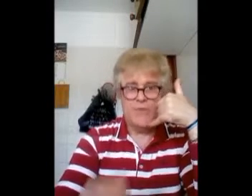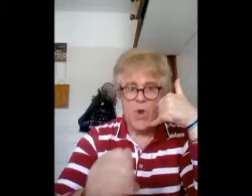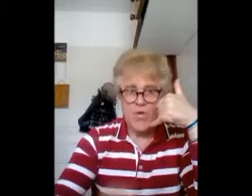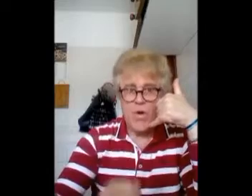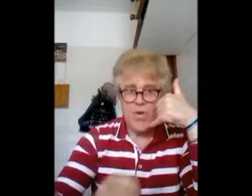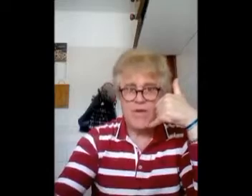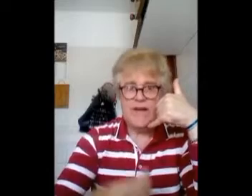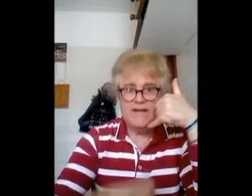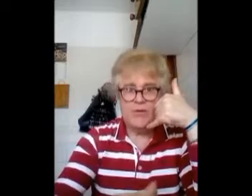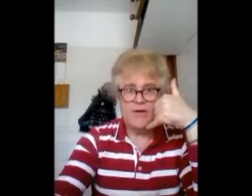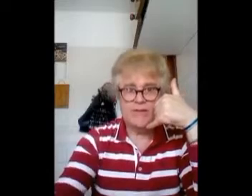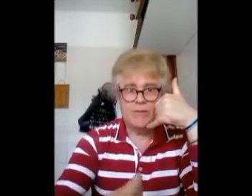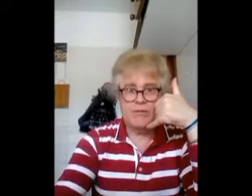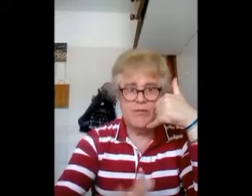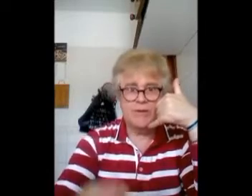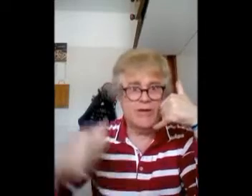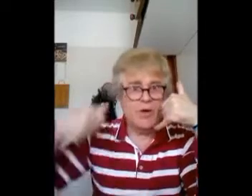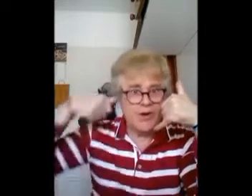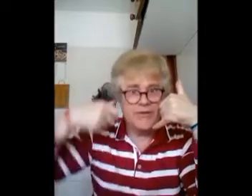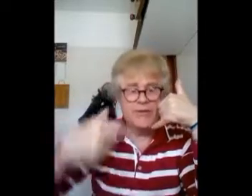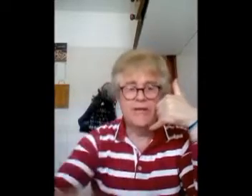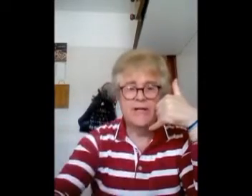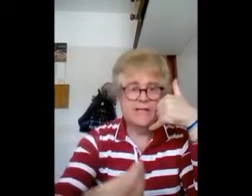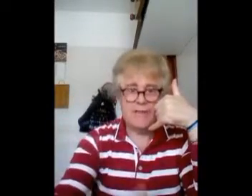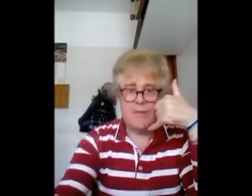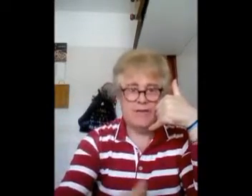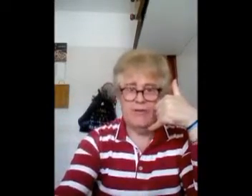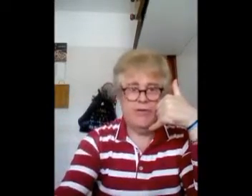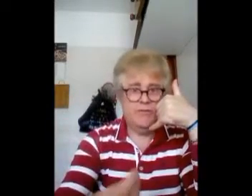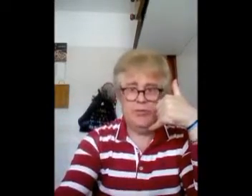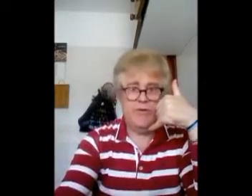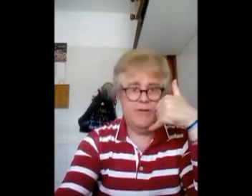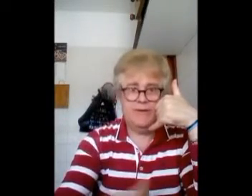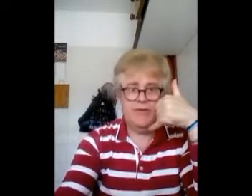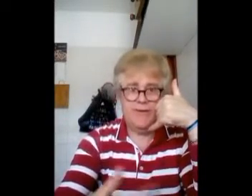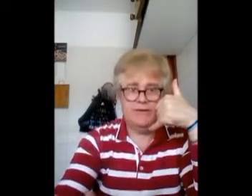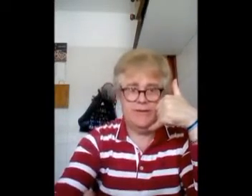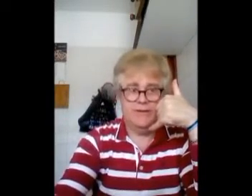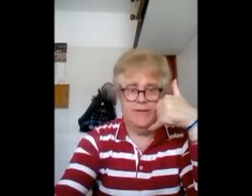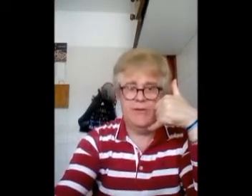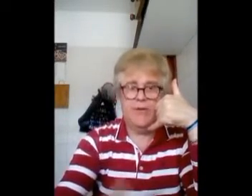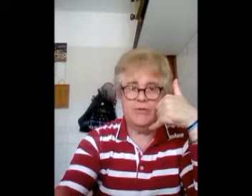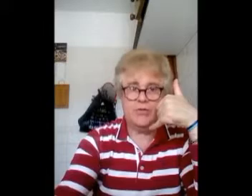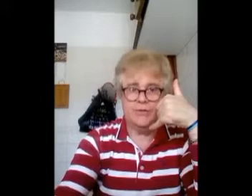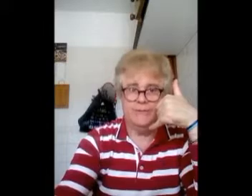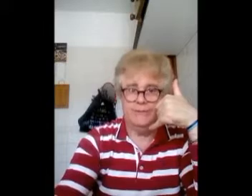la bombetta? Che devo fare? Dove me la Nella l'orecchio. Sta bombetta dove me la devo mettere? Io non capisco.